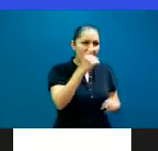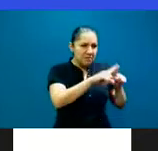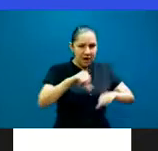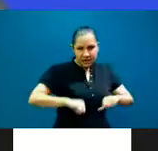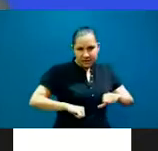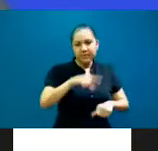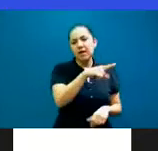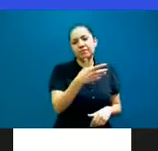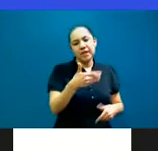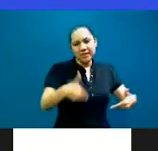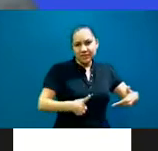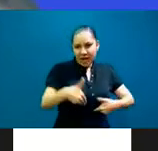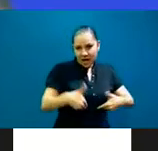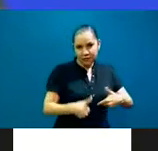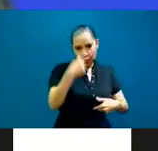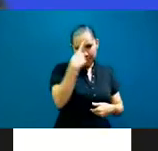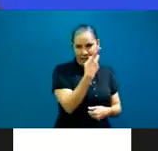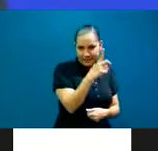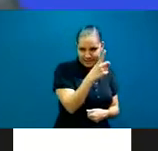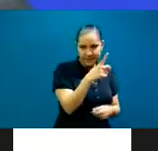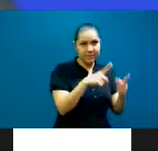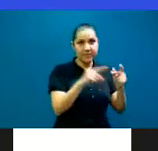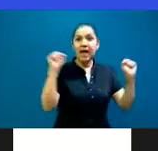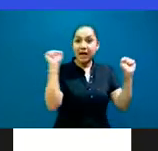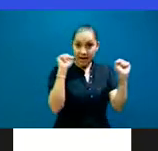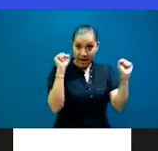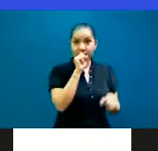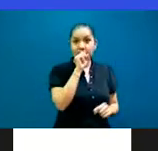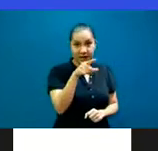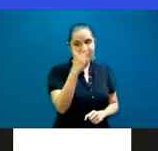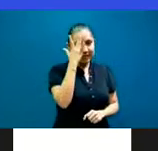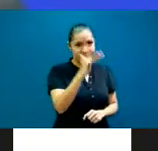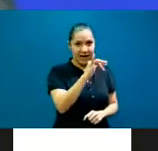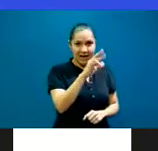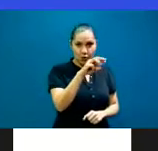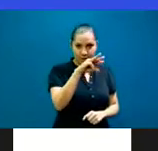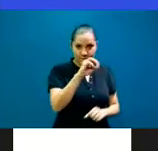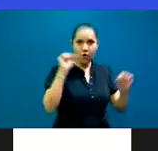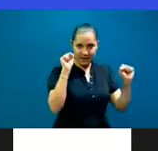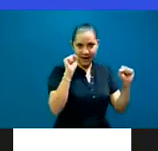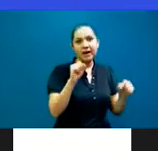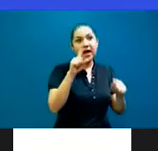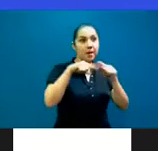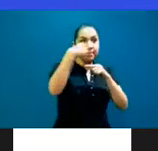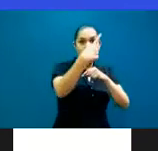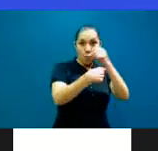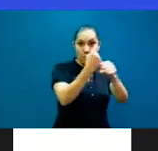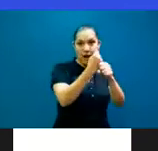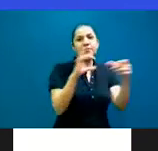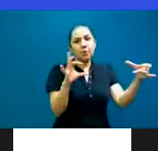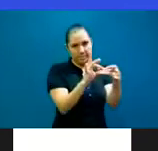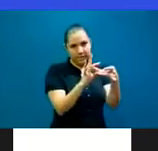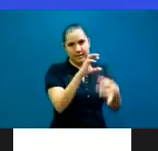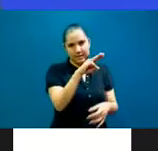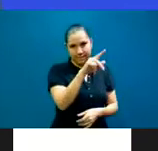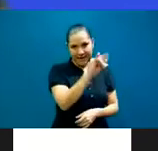La carrera. La carrera de San Jerónimo, efectivamente, que el próximo año va a ser la edición junto con el CEMELTI. Otra de